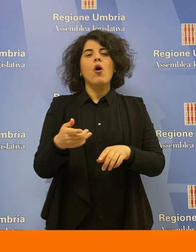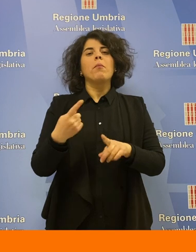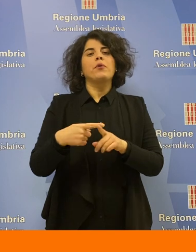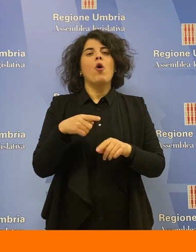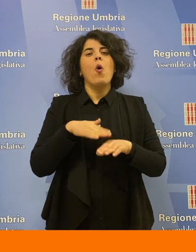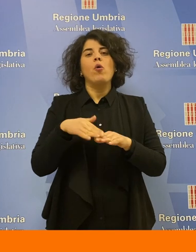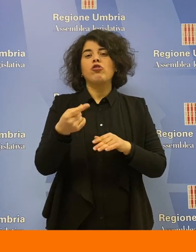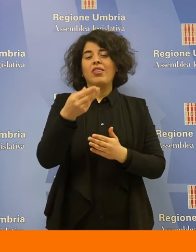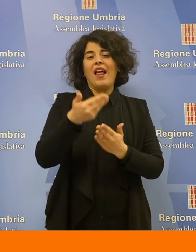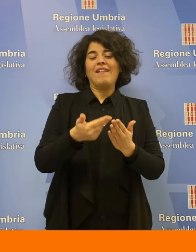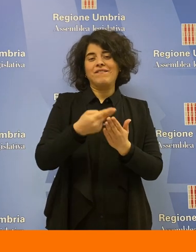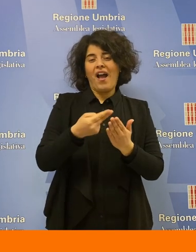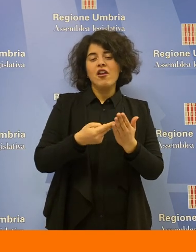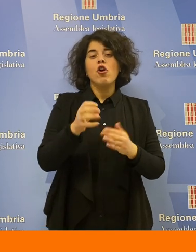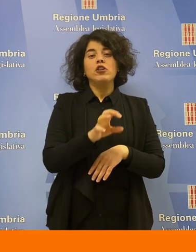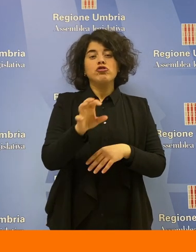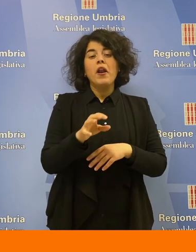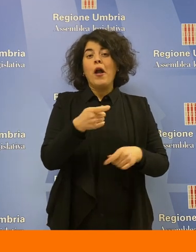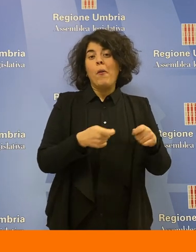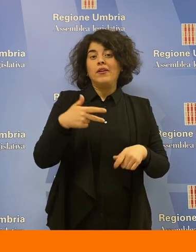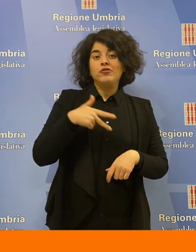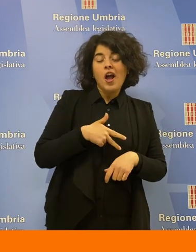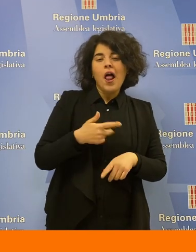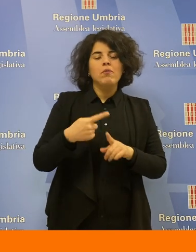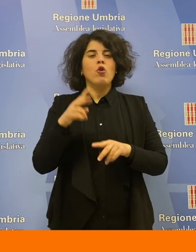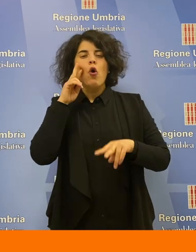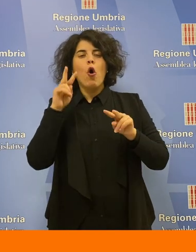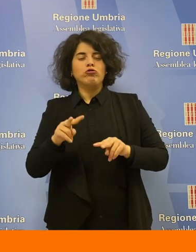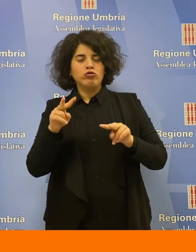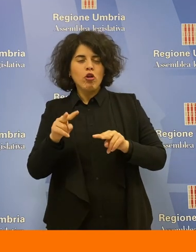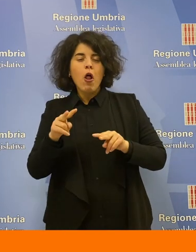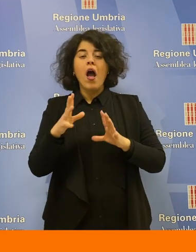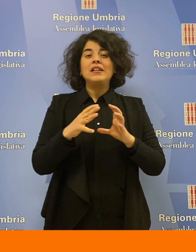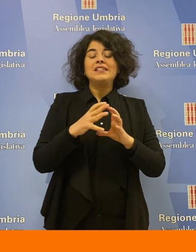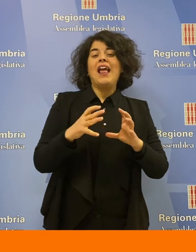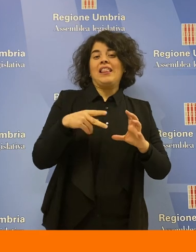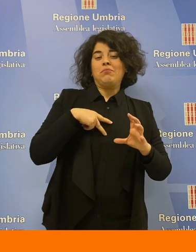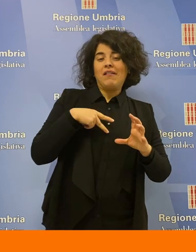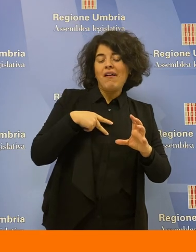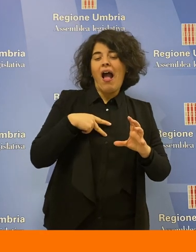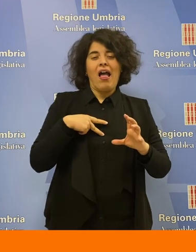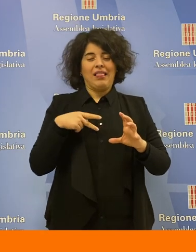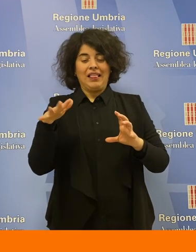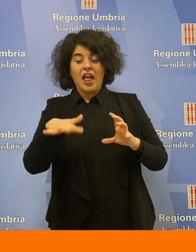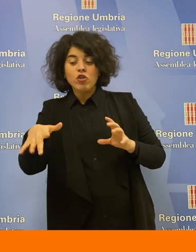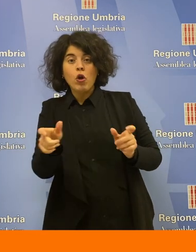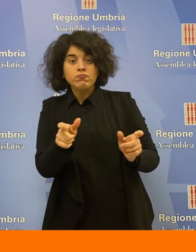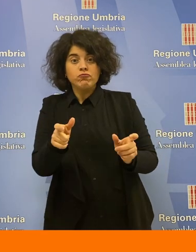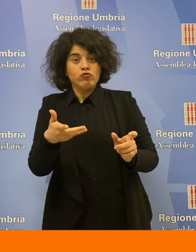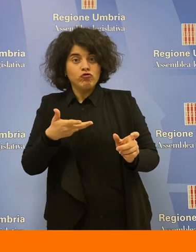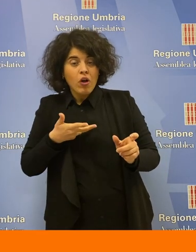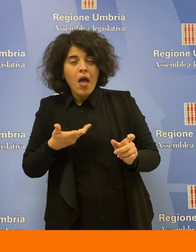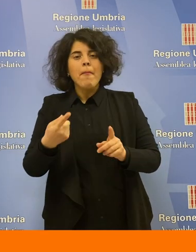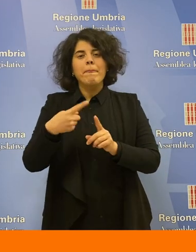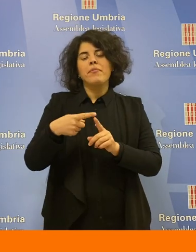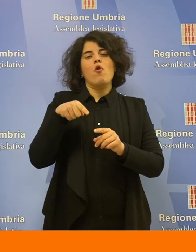private, l'utilizzo del tariffario regionale per la cooperazione sociale, la verifica della capacità di rapporto con il territorio